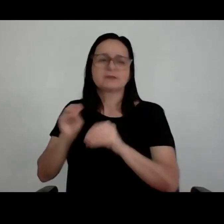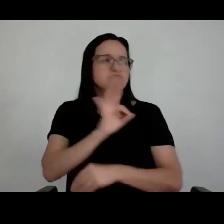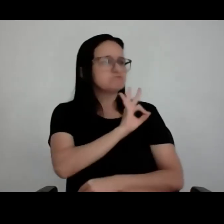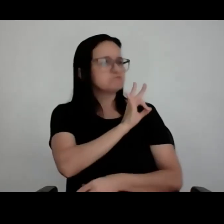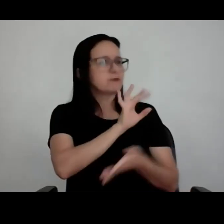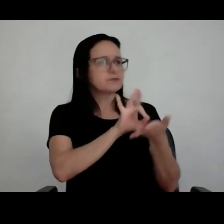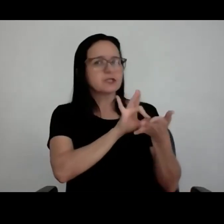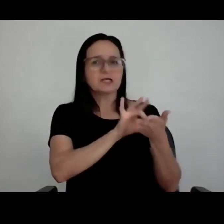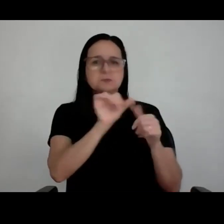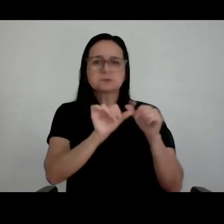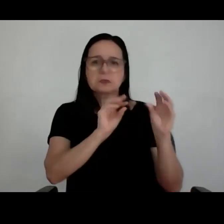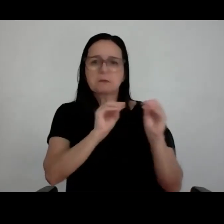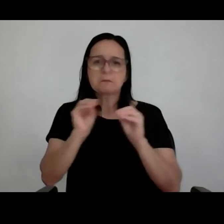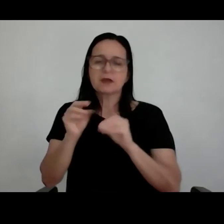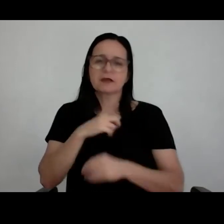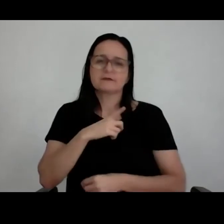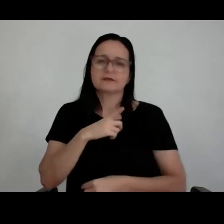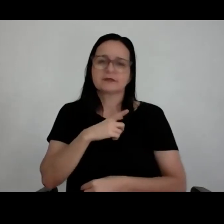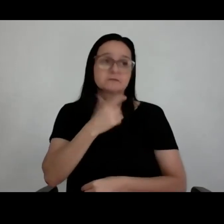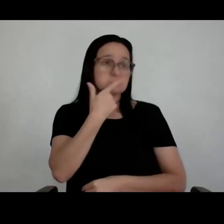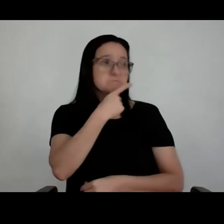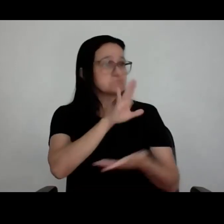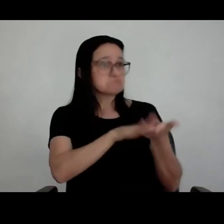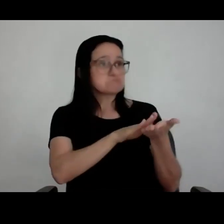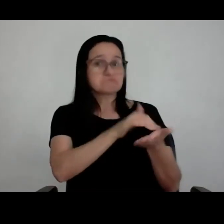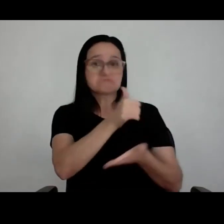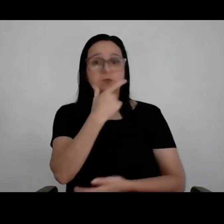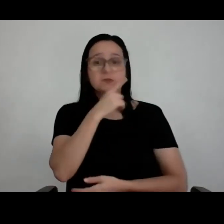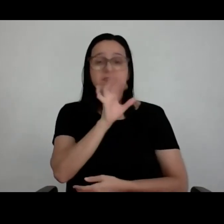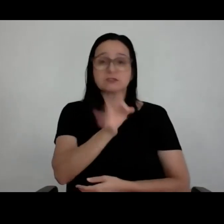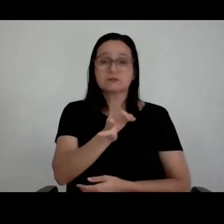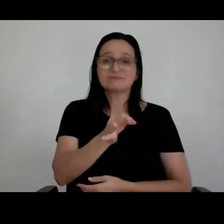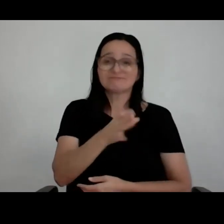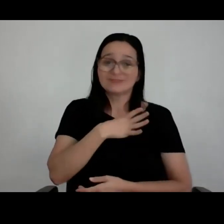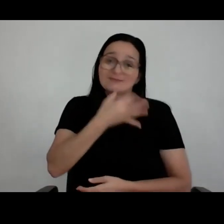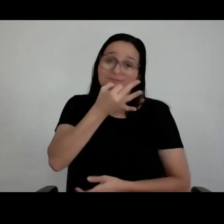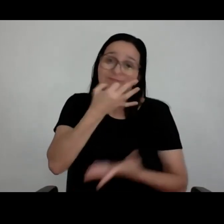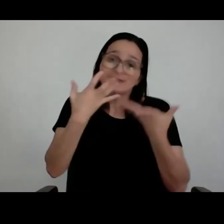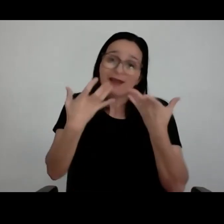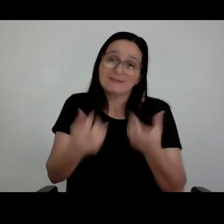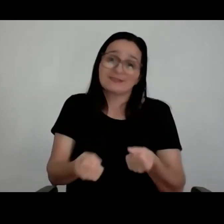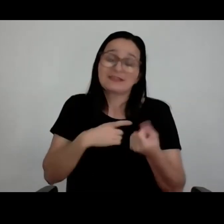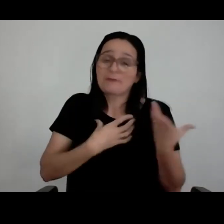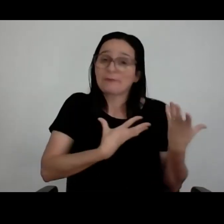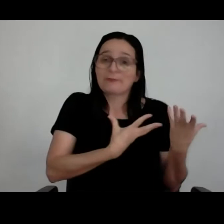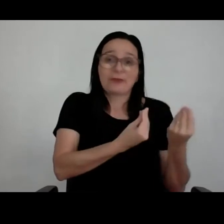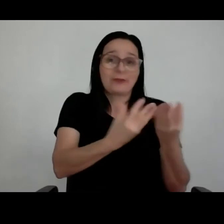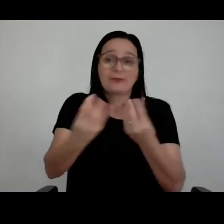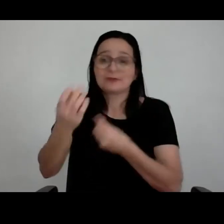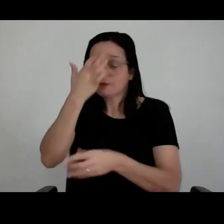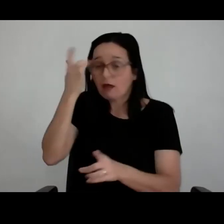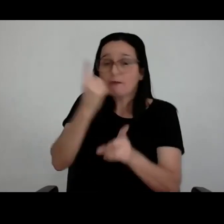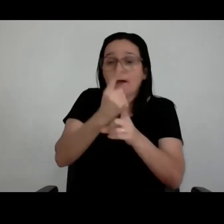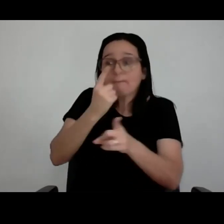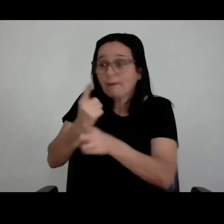E eu adoro quando o cara diz, pô, é verdade, achou bem, mandou bem. Porque é isso, um projeto é feito de dezenas e dezenas de achados, de